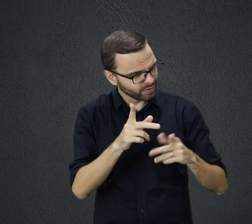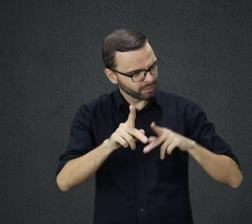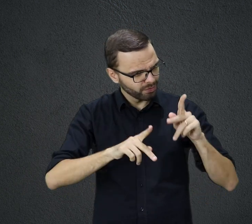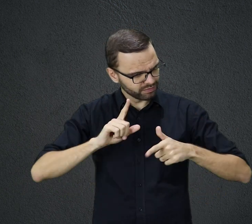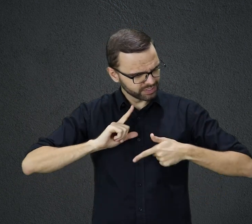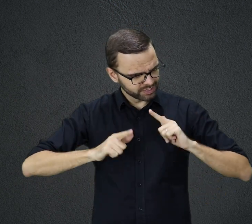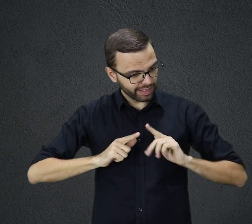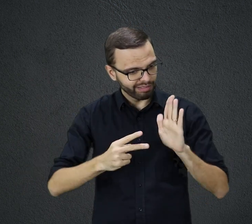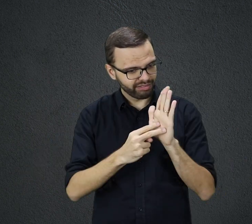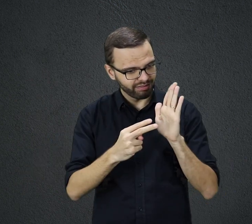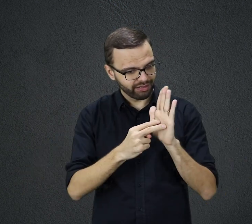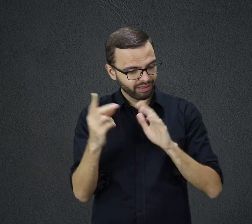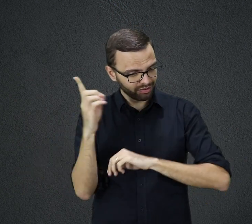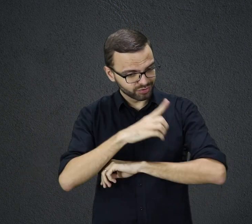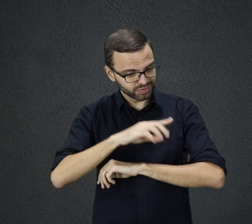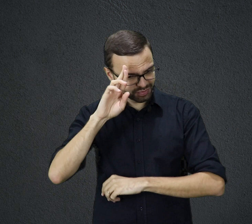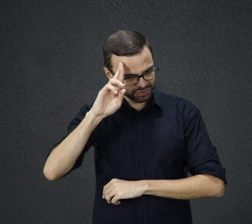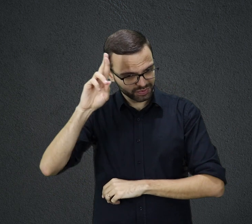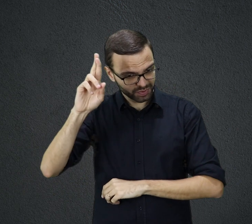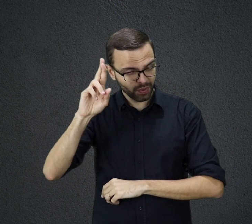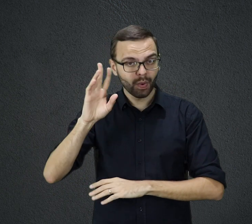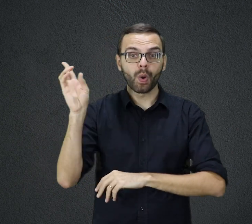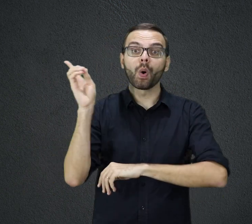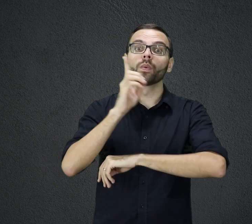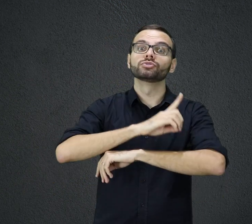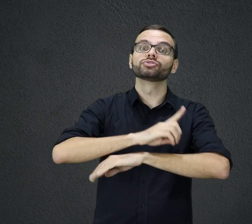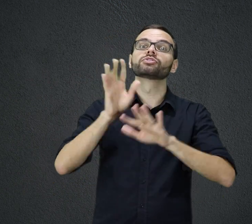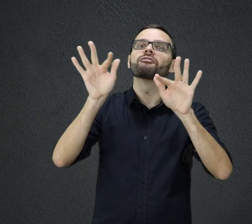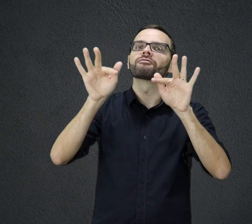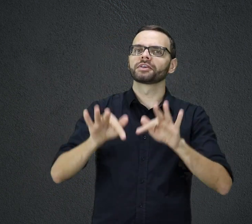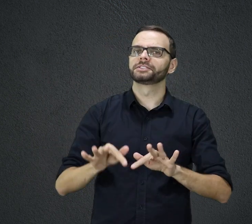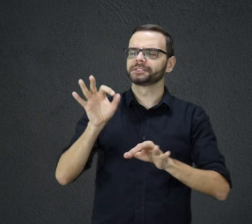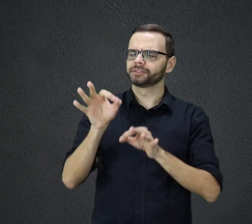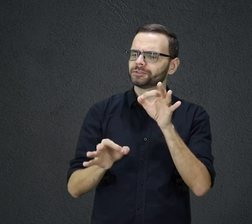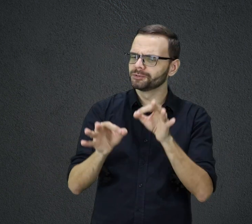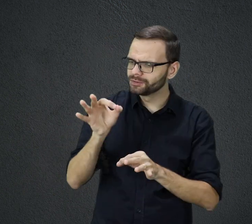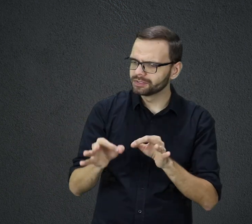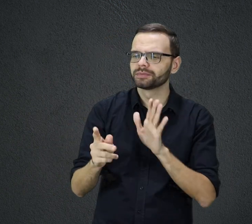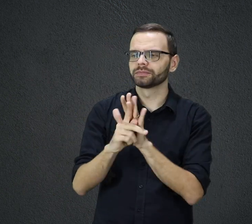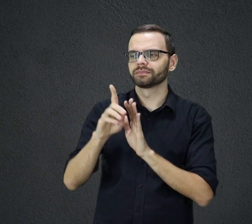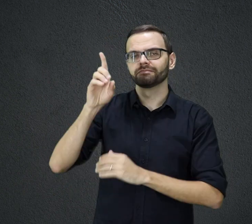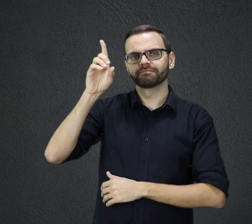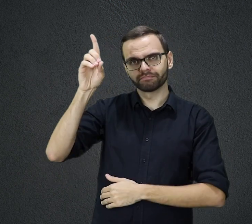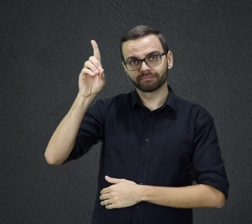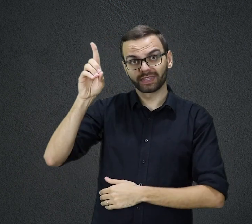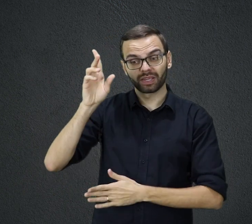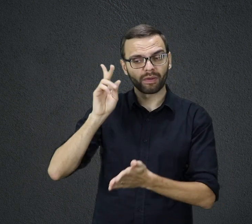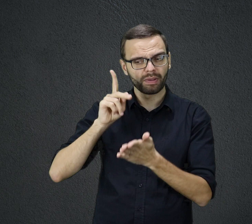Senhor. O grande dia da manifestação final da justiça divina, insistindo que ainda havia tempo